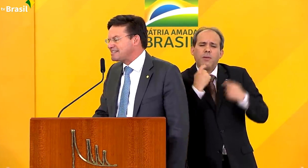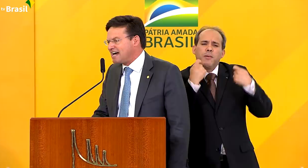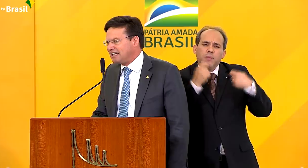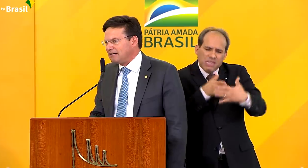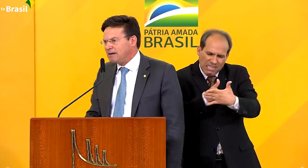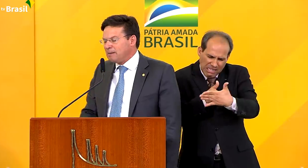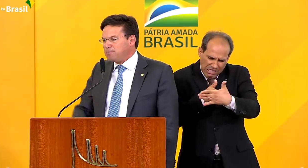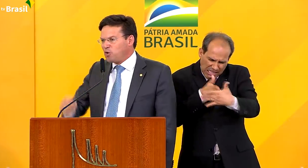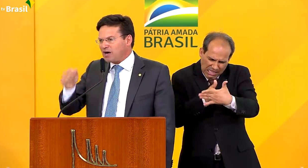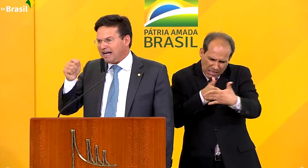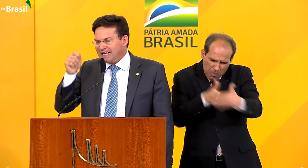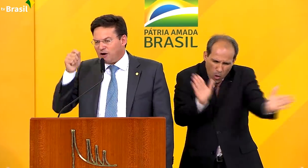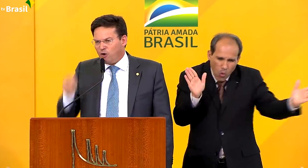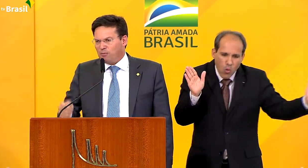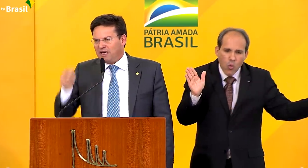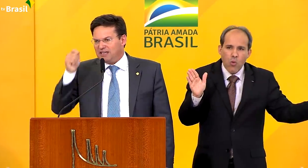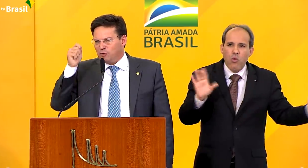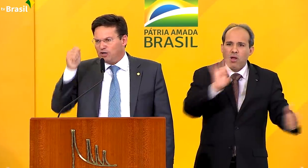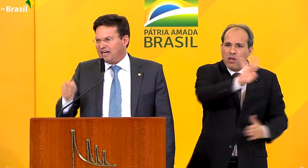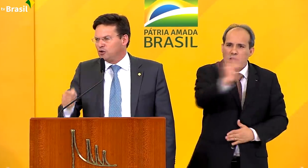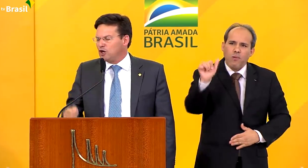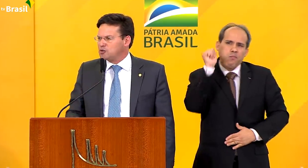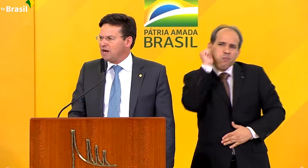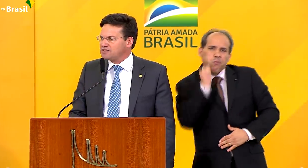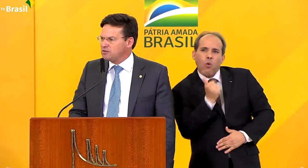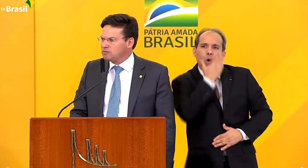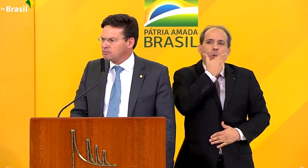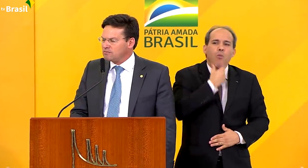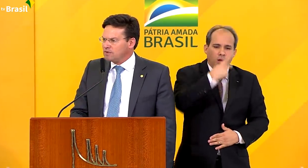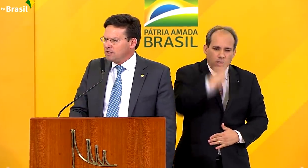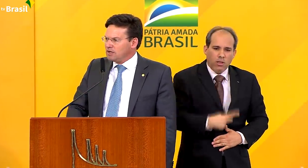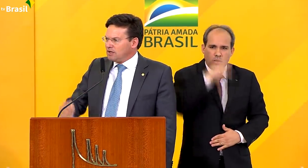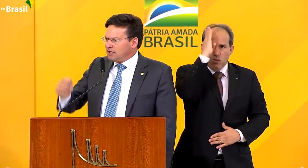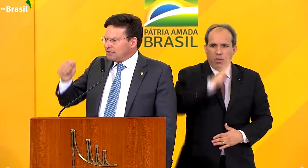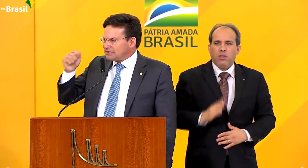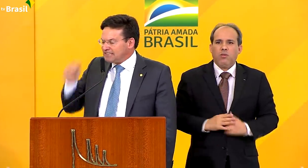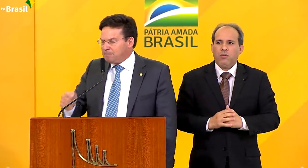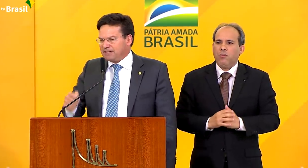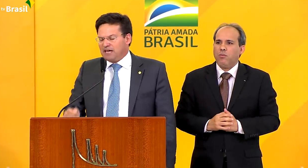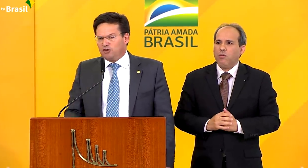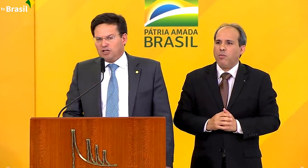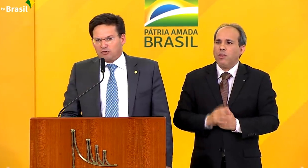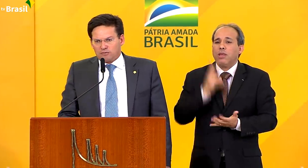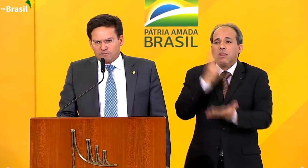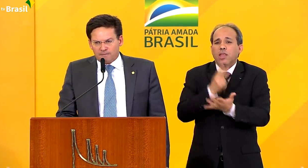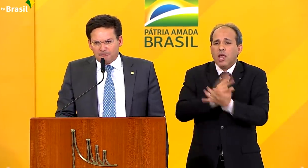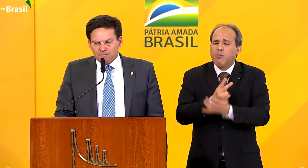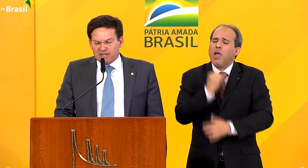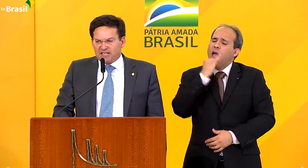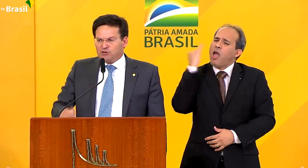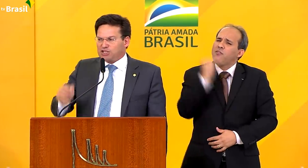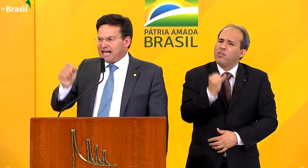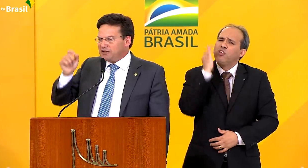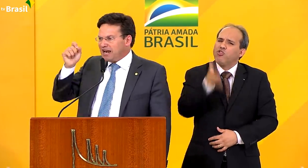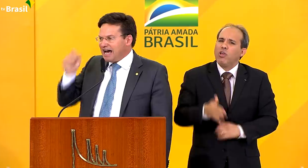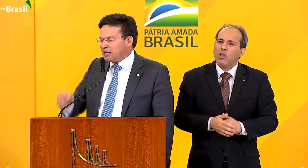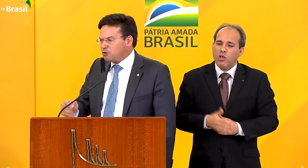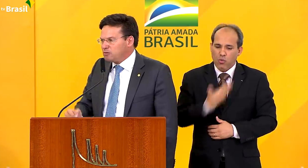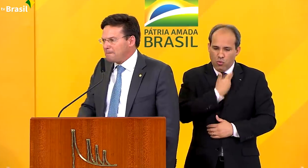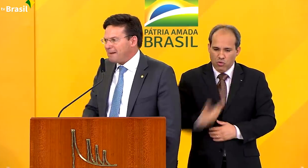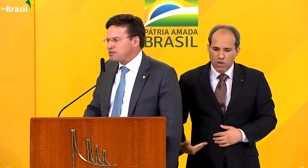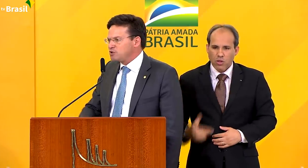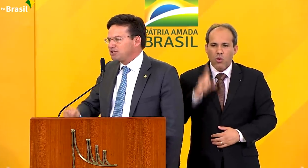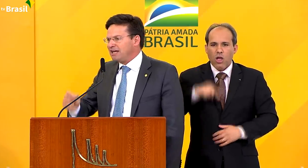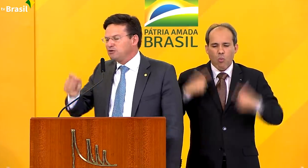ser atravessada por cada homem e mulher no nosso Brasil. sempre tenho dito que o Estado é